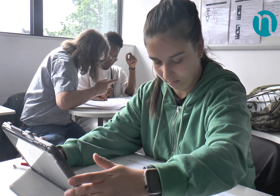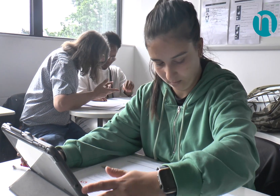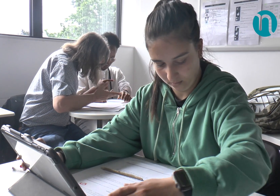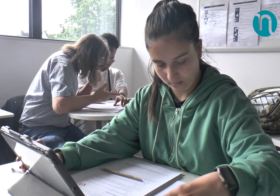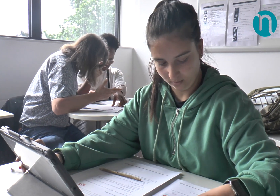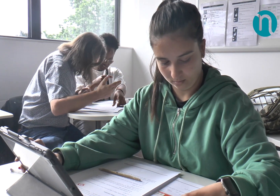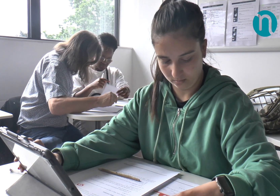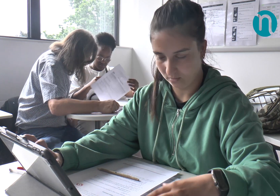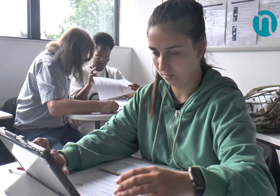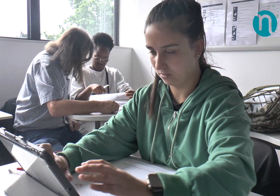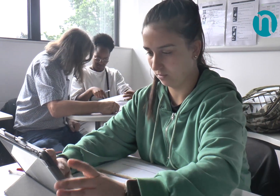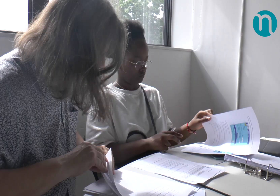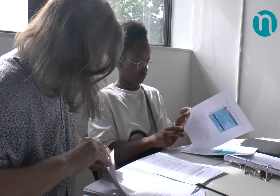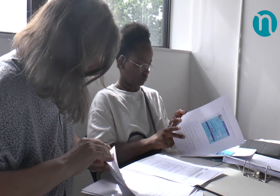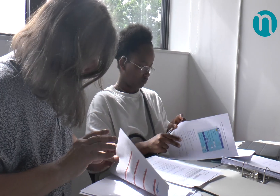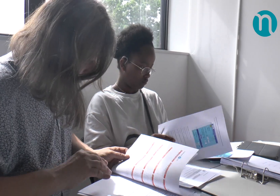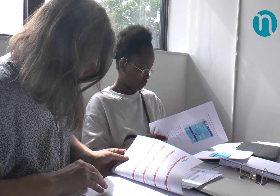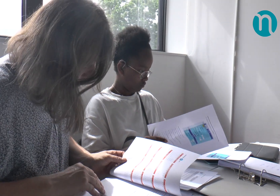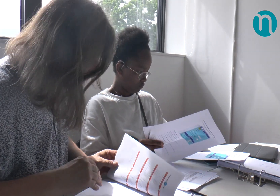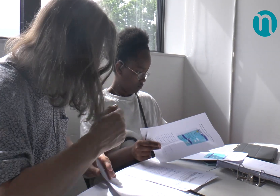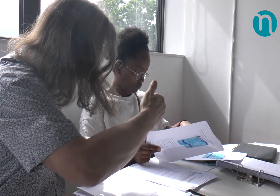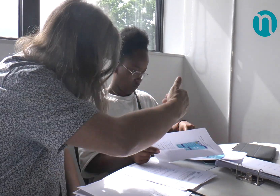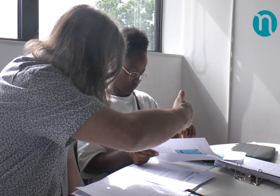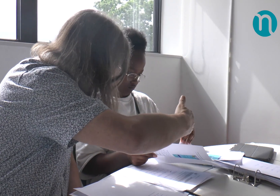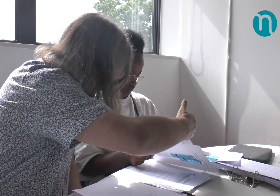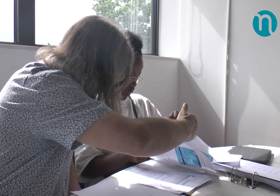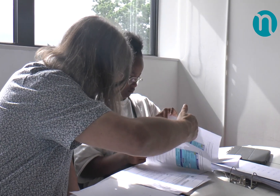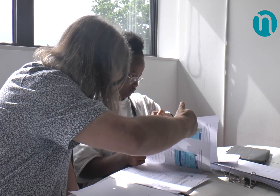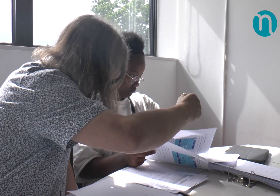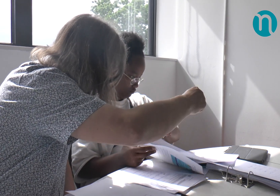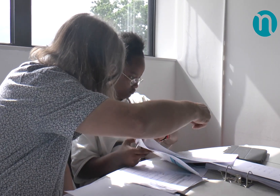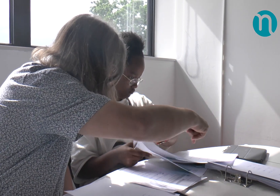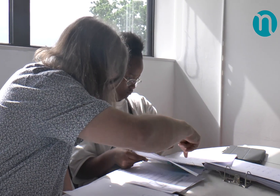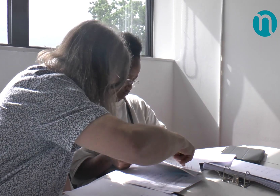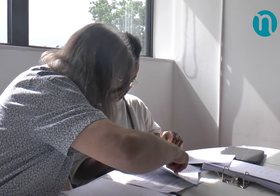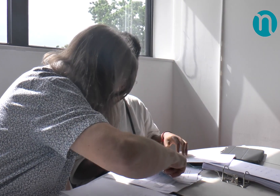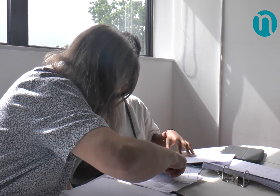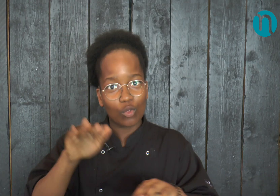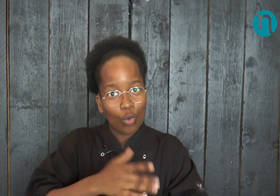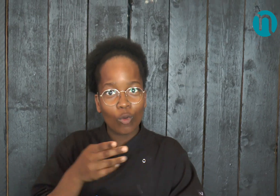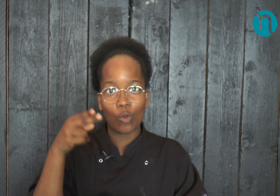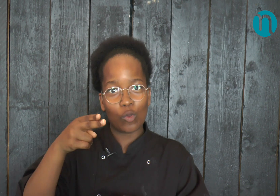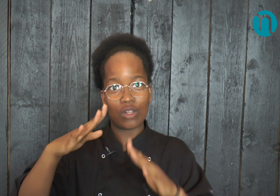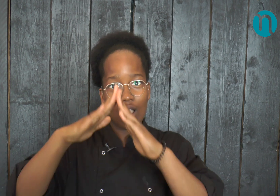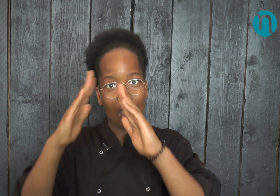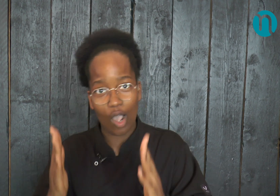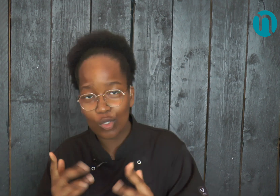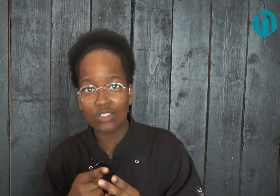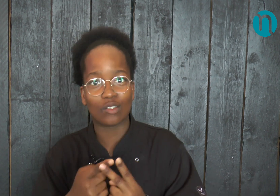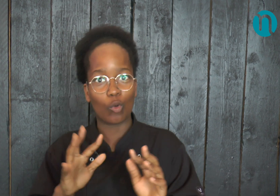leren we dingen over vroeger en ook over onze toekomst, over hoe